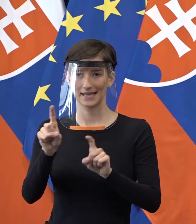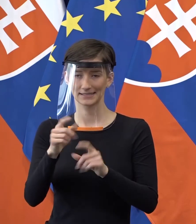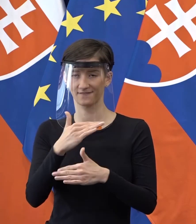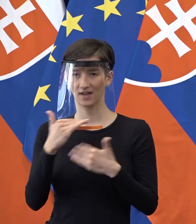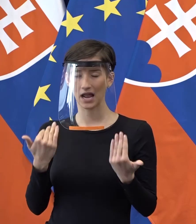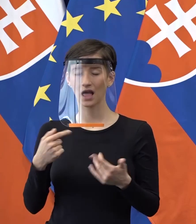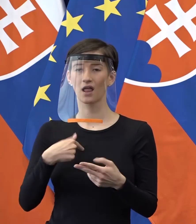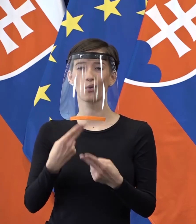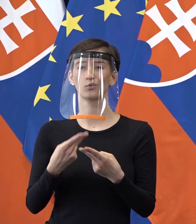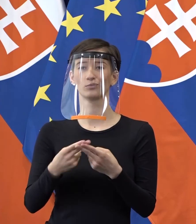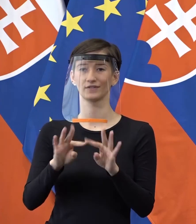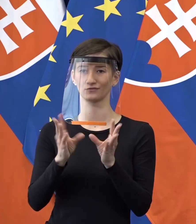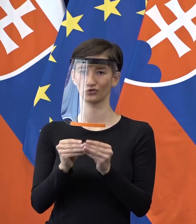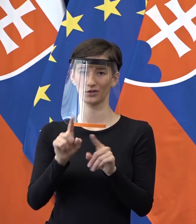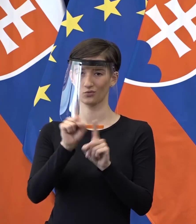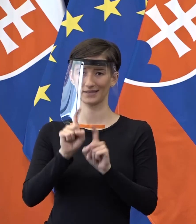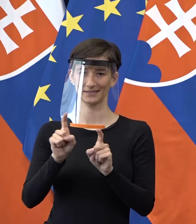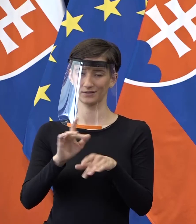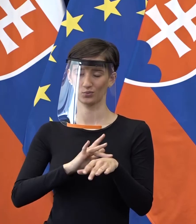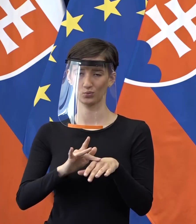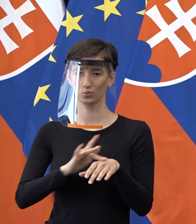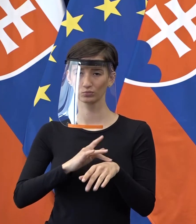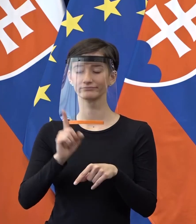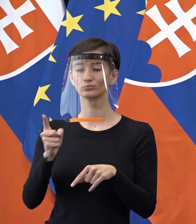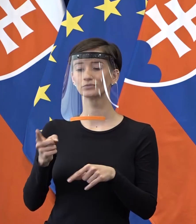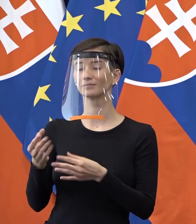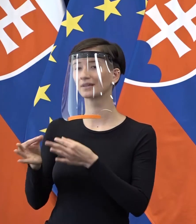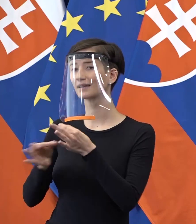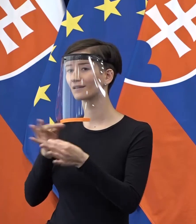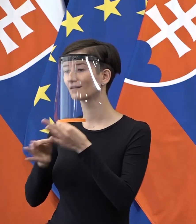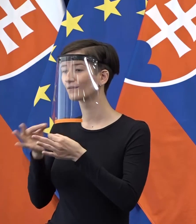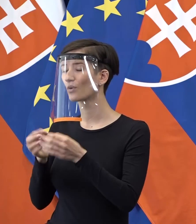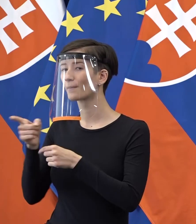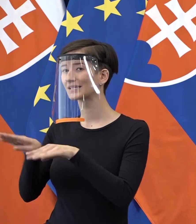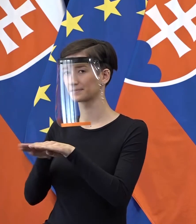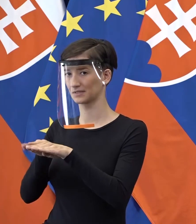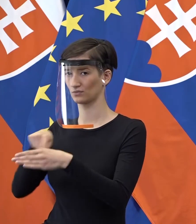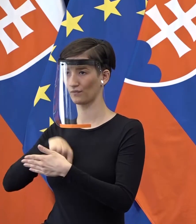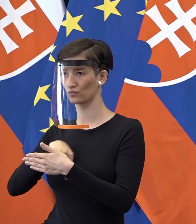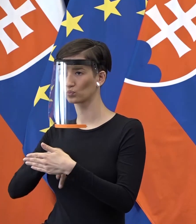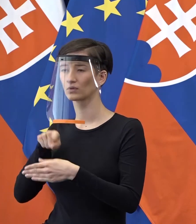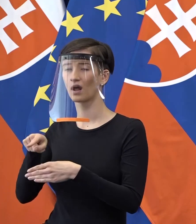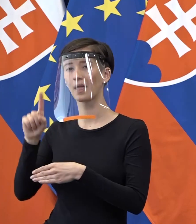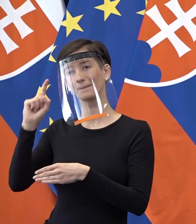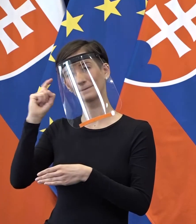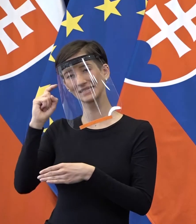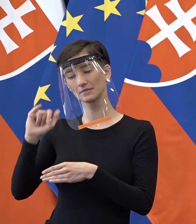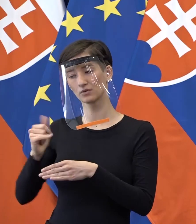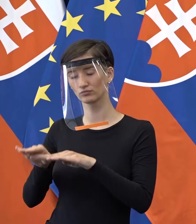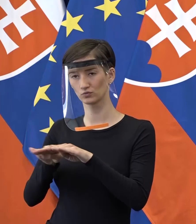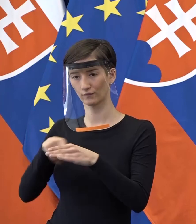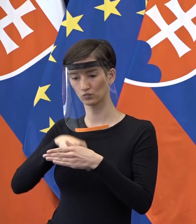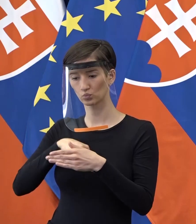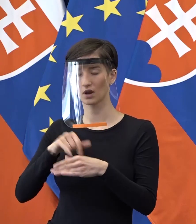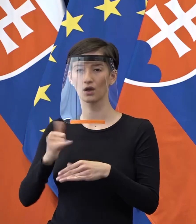odpovedať na všetky tieto otázky. Neviem, budem sa informovať u ministra vnútra, ale predpokladám, že ministerstvo vnútra ešte teda pred začiatkom, ešte